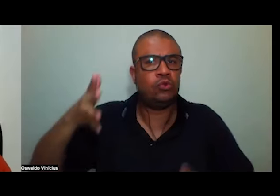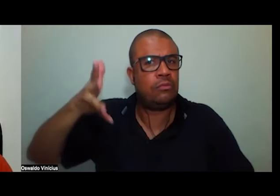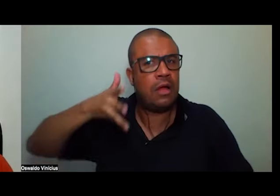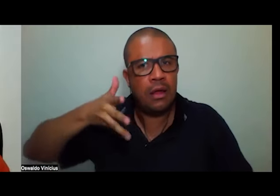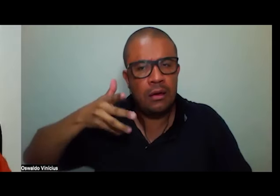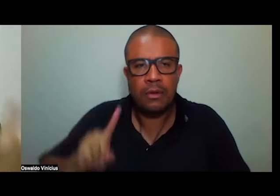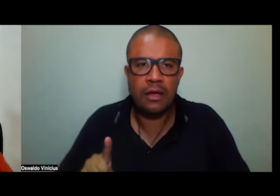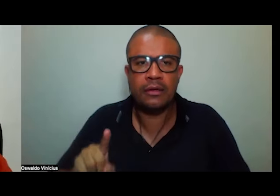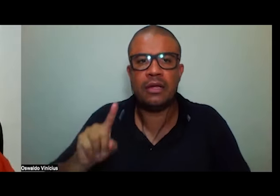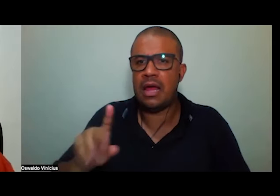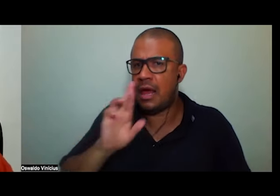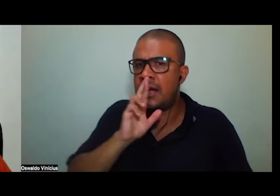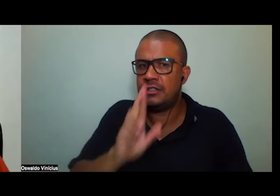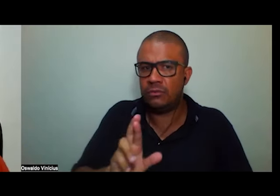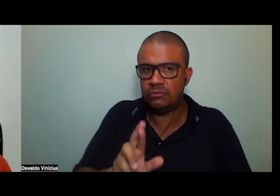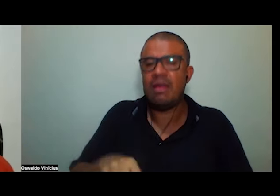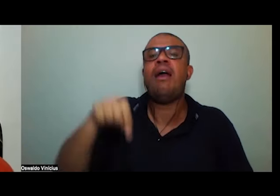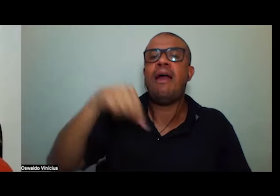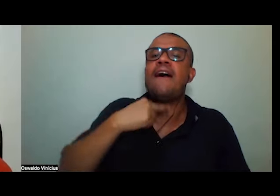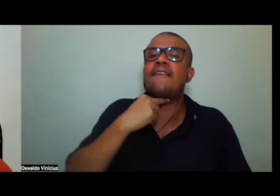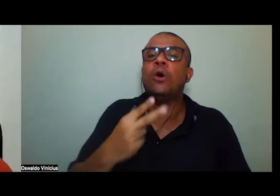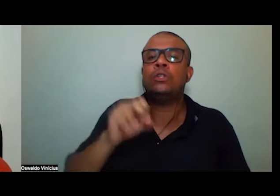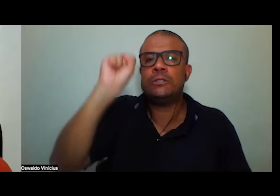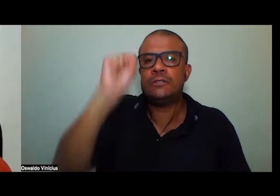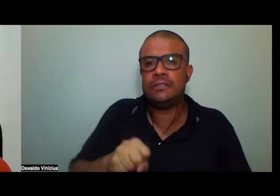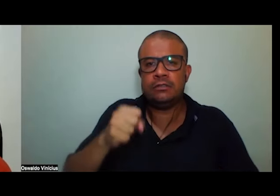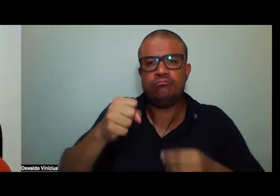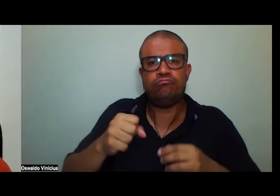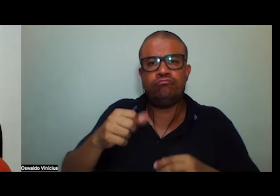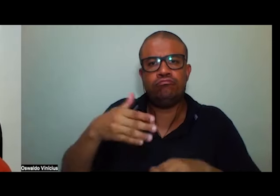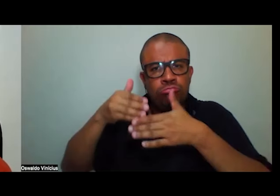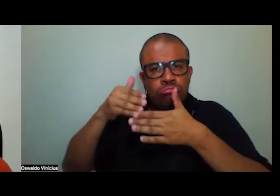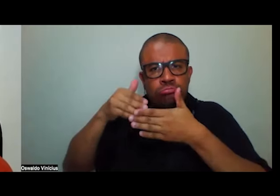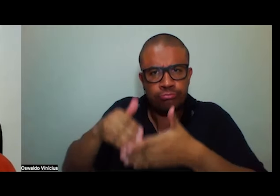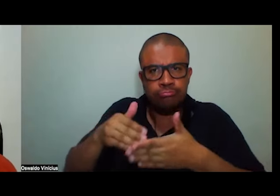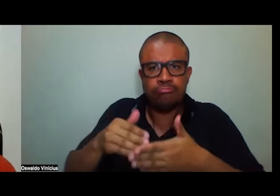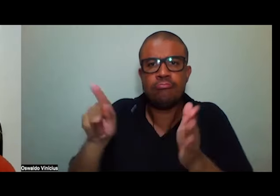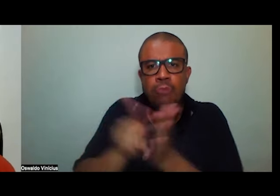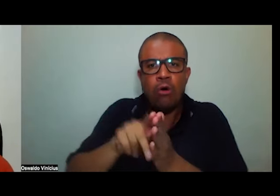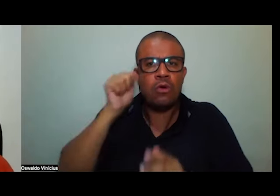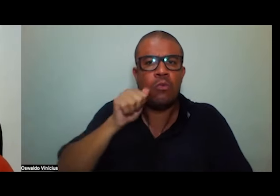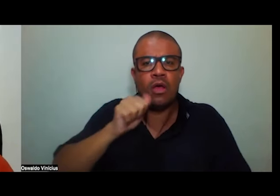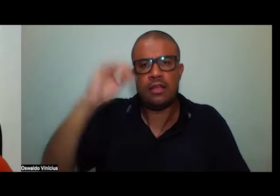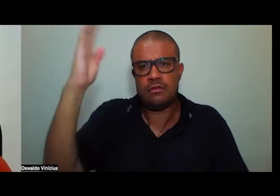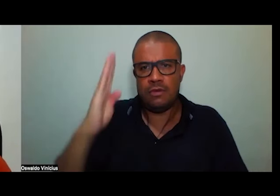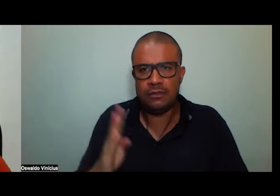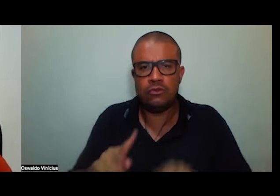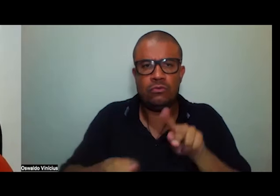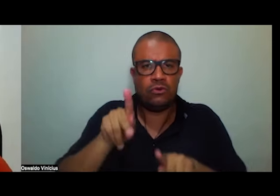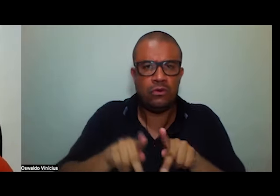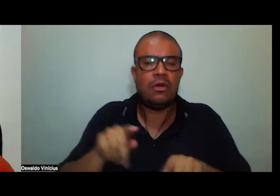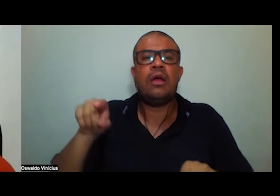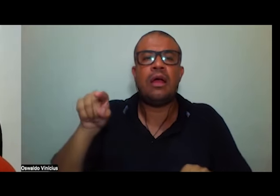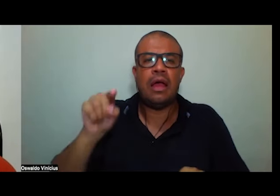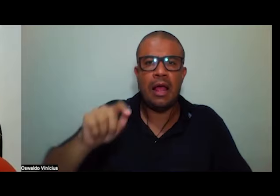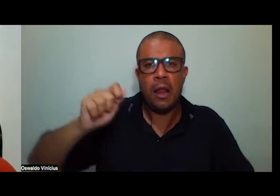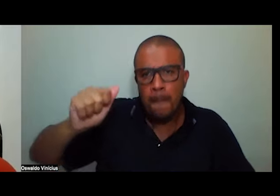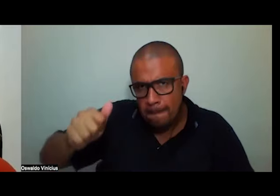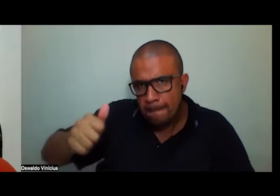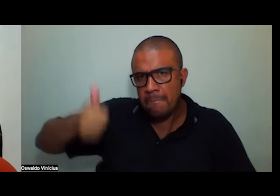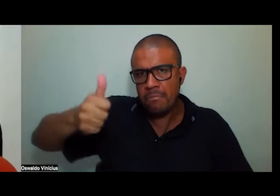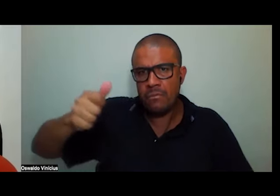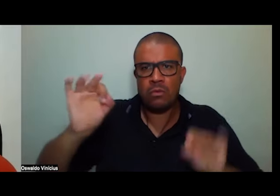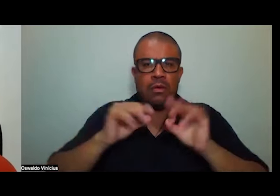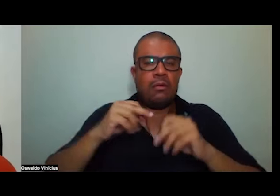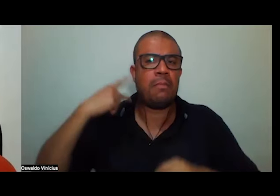responde que aquela voz é a voz das mulheres brasileiras e depois daquilo ela não apenas foi uma brilhante parlamentar